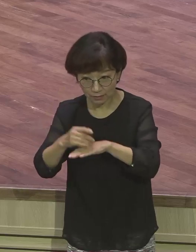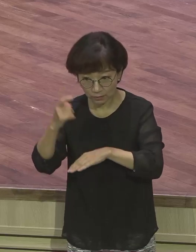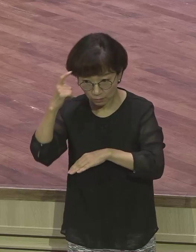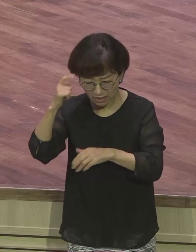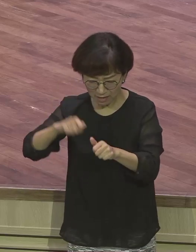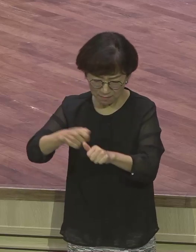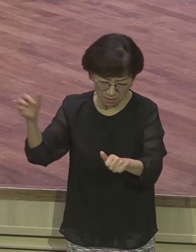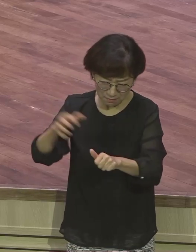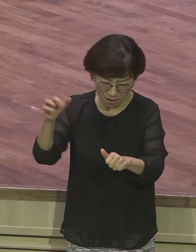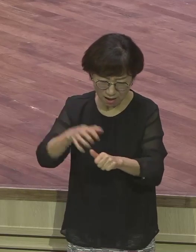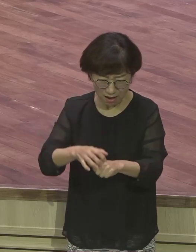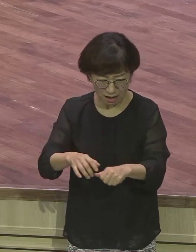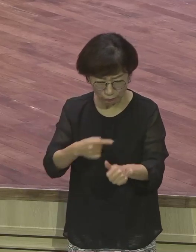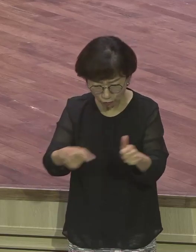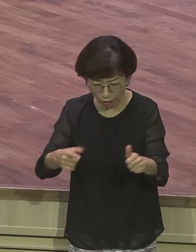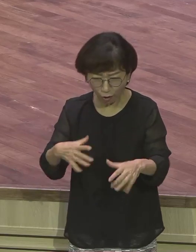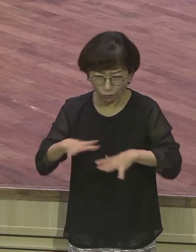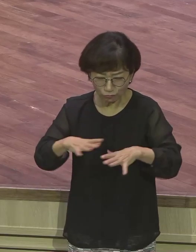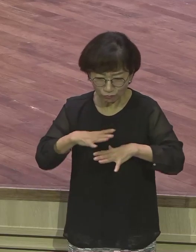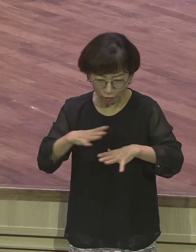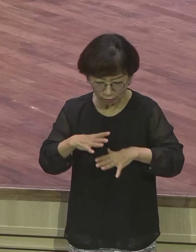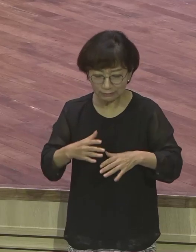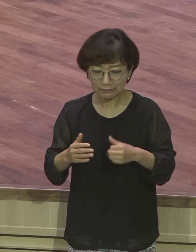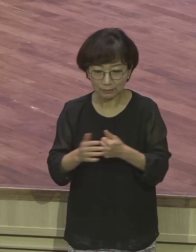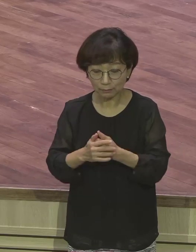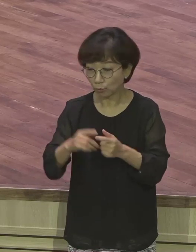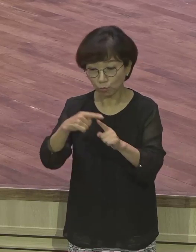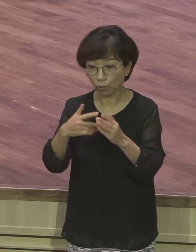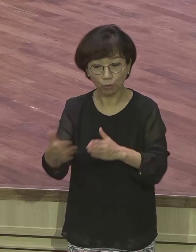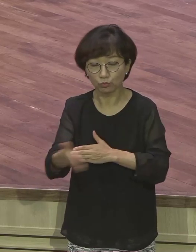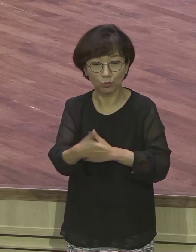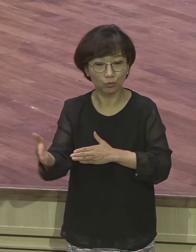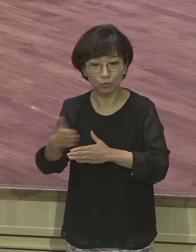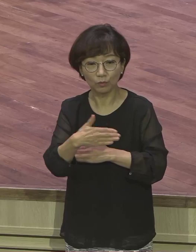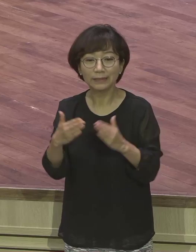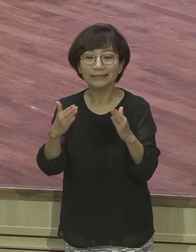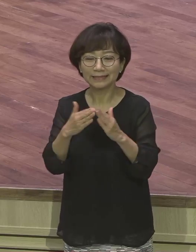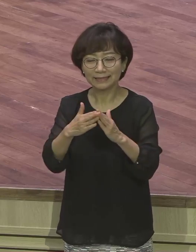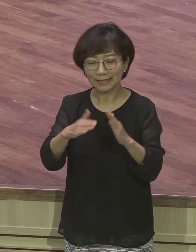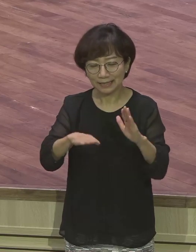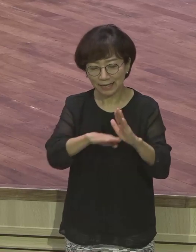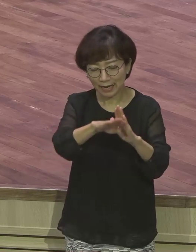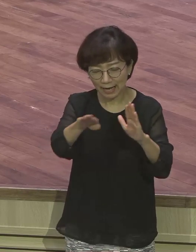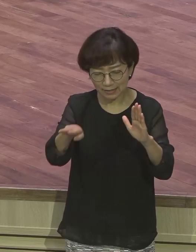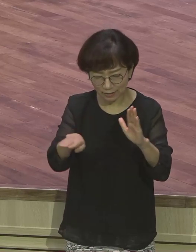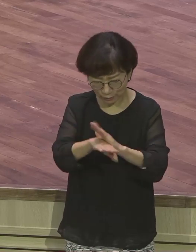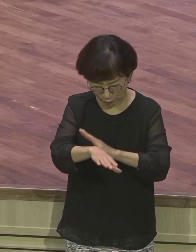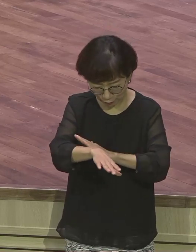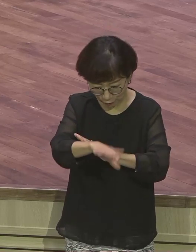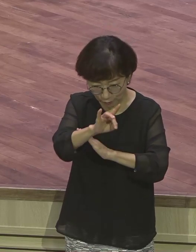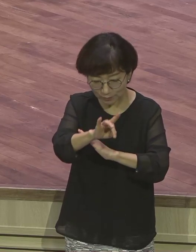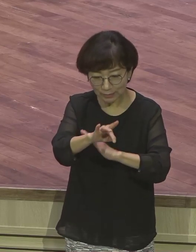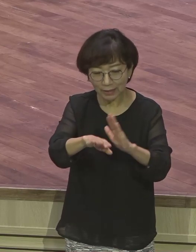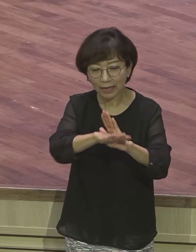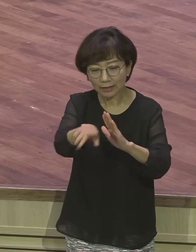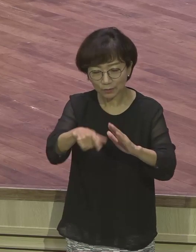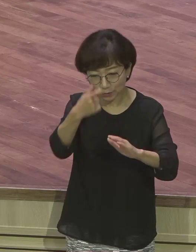전부 집에서 이렇게 그러면서 복음이 확산됐는데 가정을 오픈해요. 가정. 은혜 받으면 특징이 뭐냐 집을 오픈합니다.